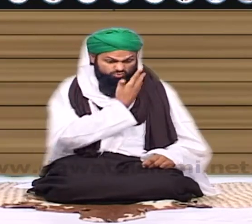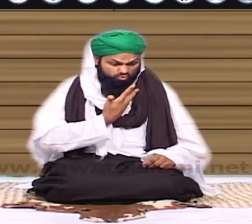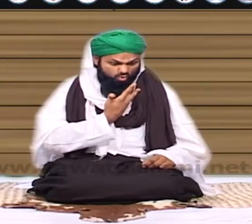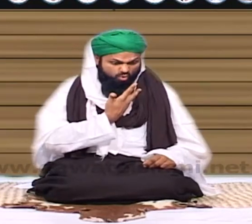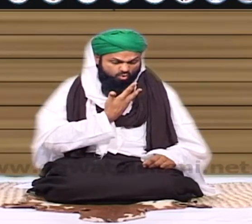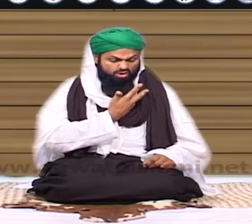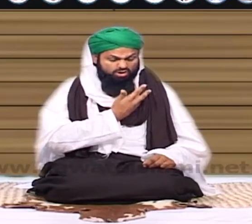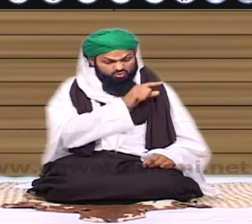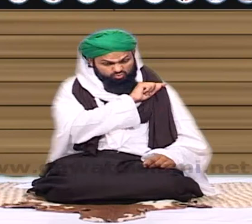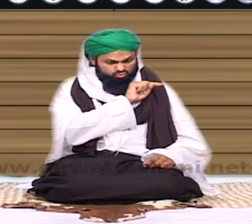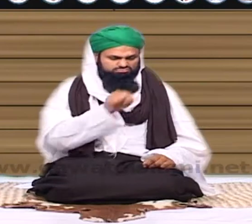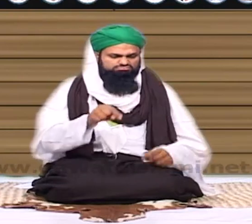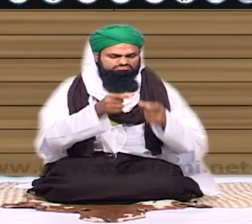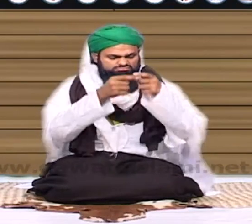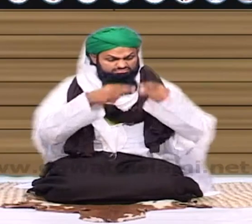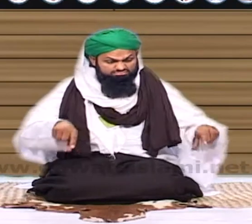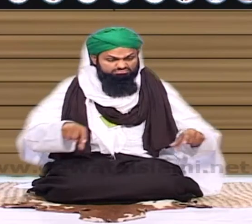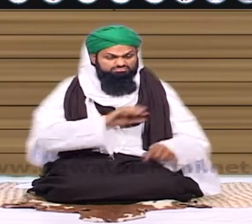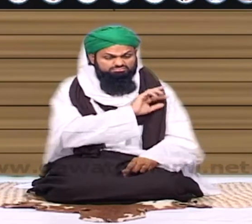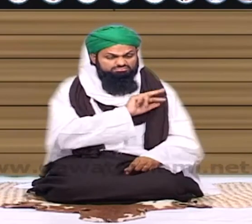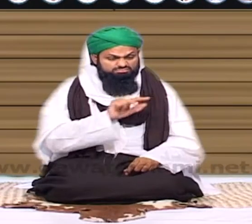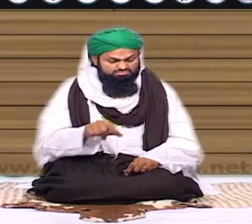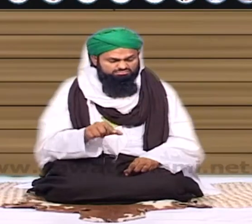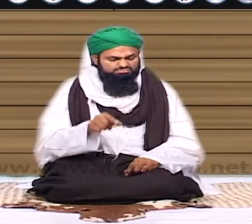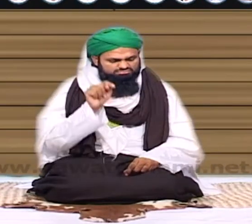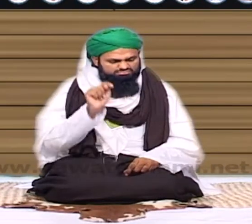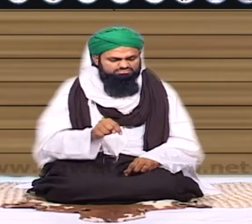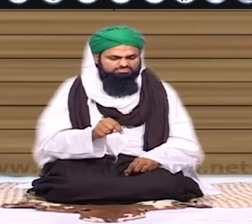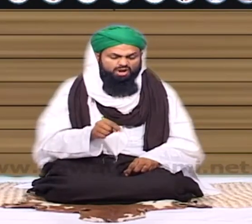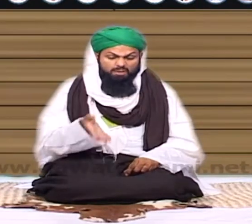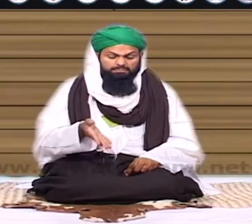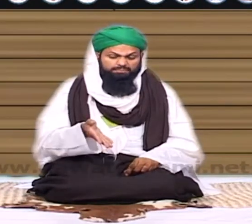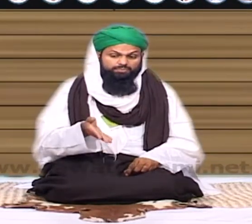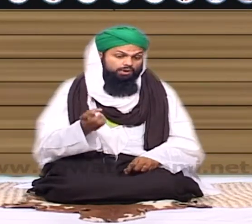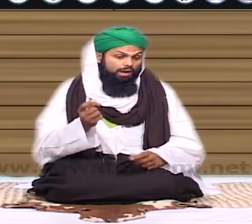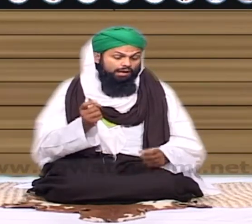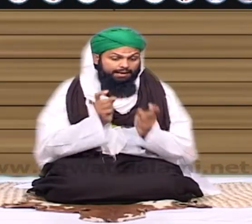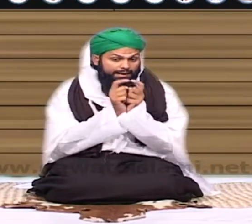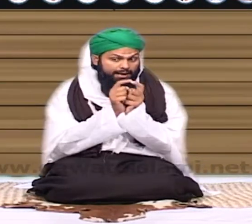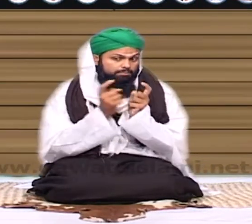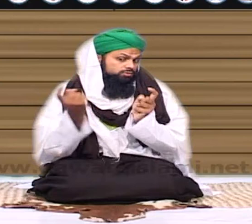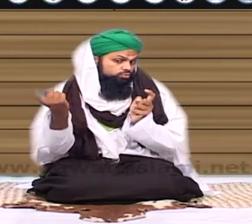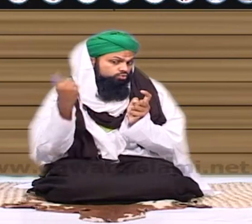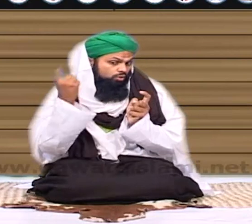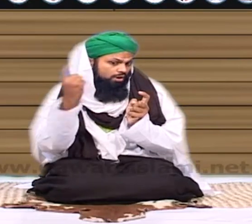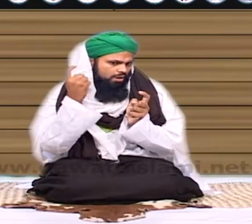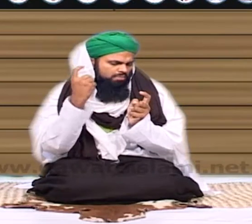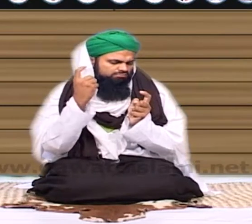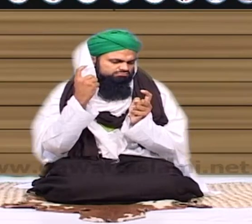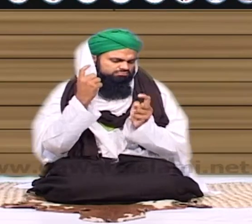پروری کا شوق پیڑ بھرنے کا شوق تجھے ایسی مجلس میں اٹھا رہا کہ تجھے غیبت سننا